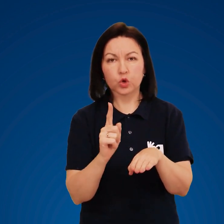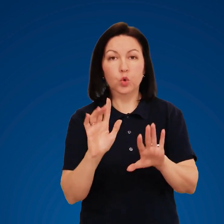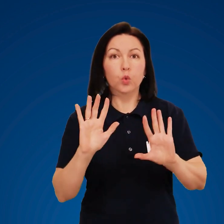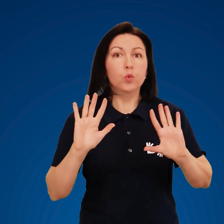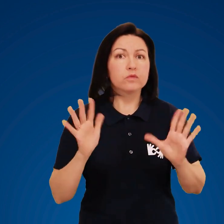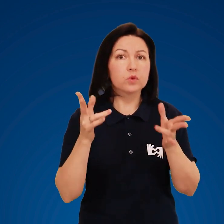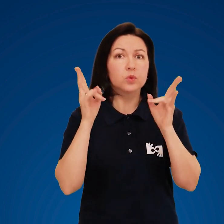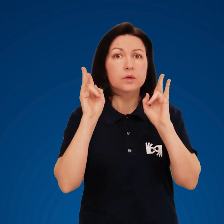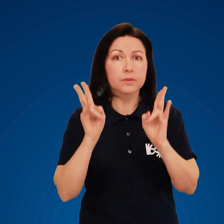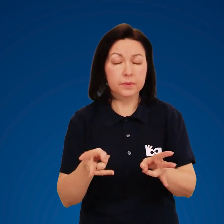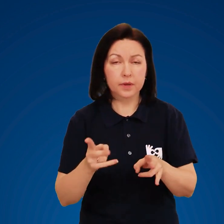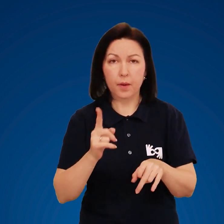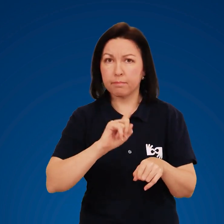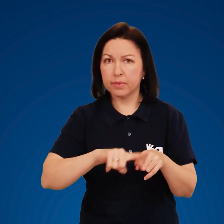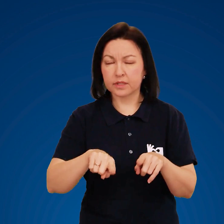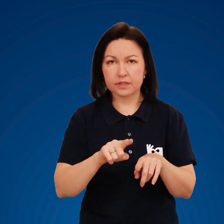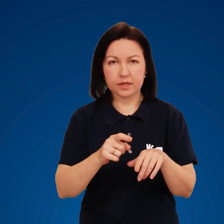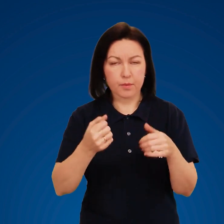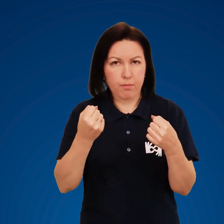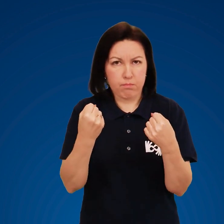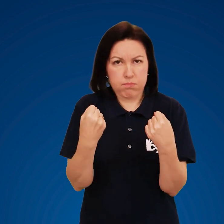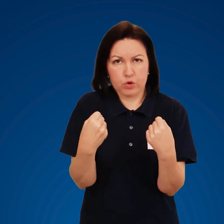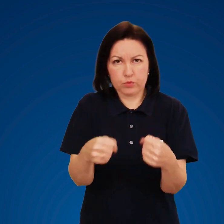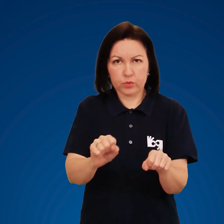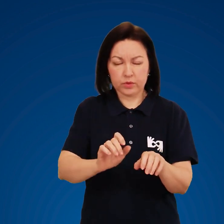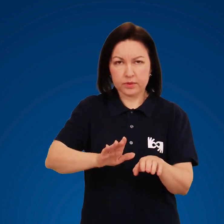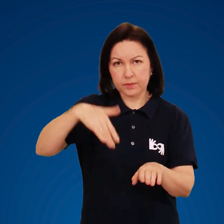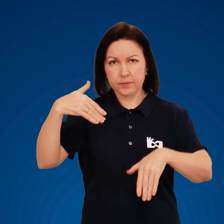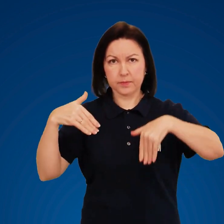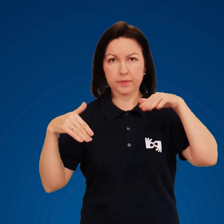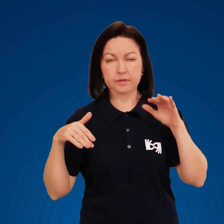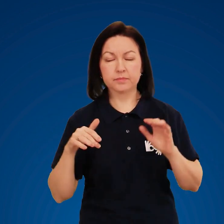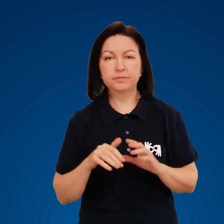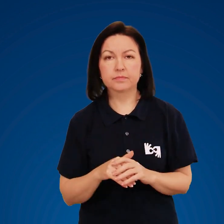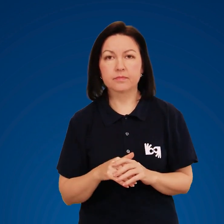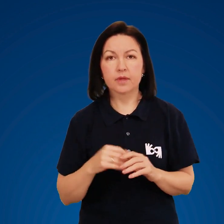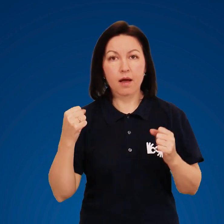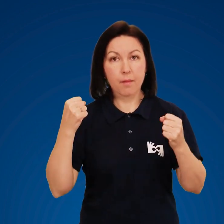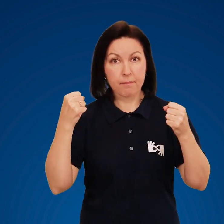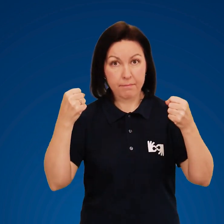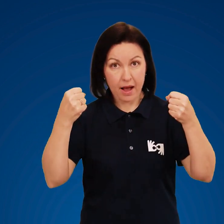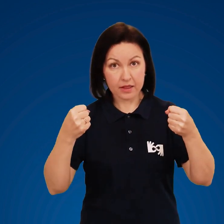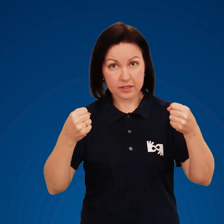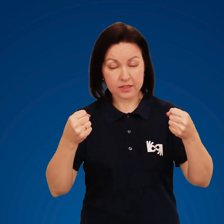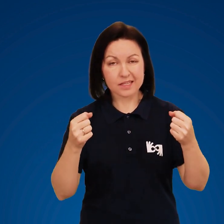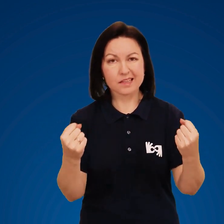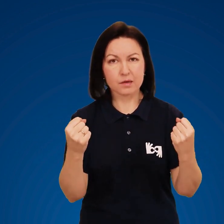кріплення лиж відстебніть, щоб у крайньому випадку швидко від них позбутися.